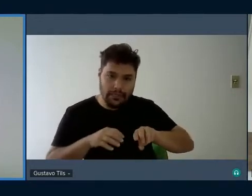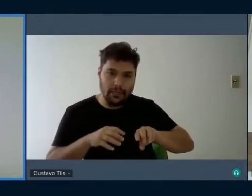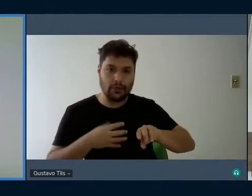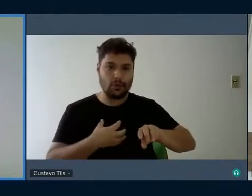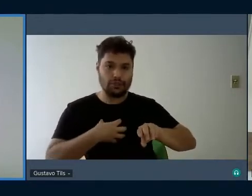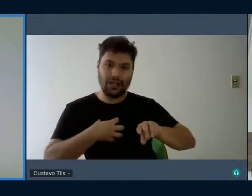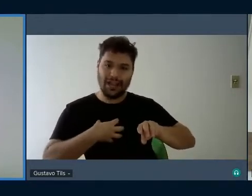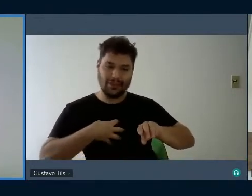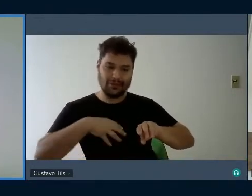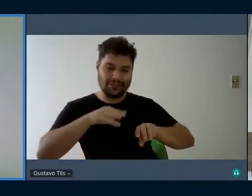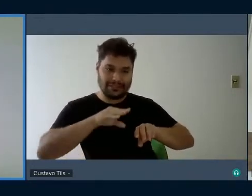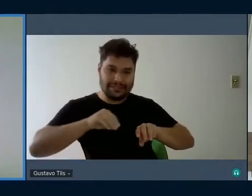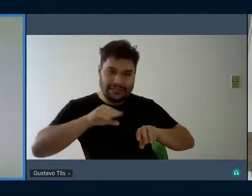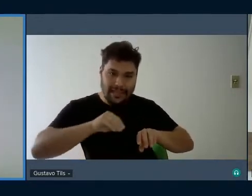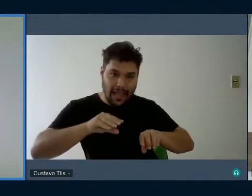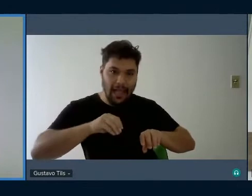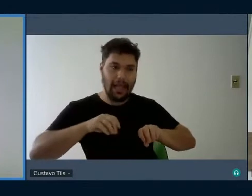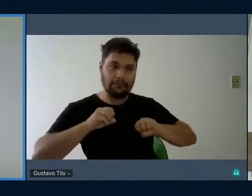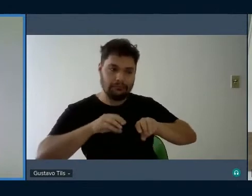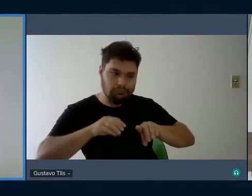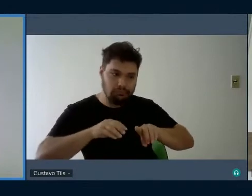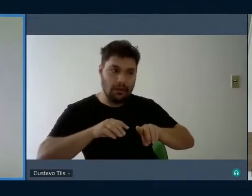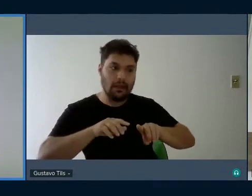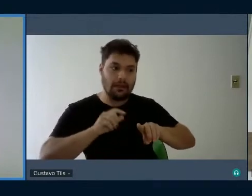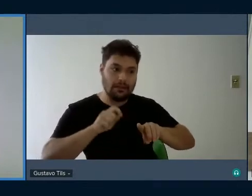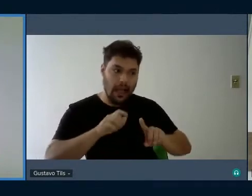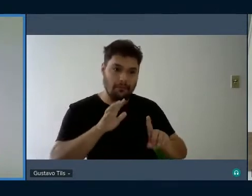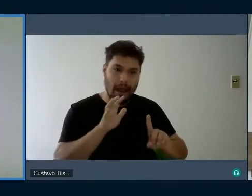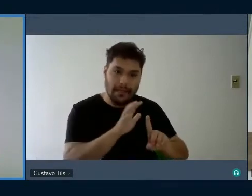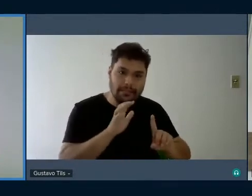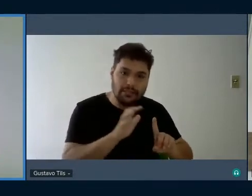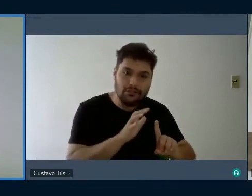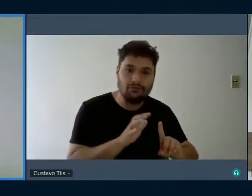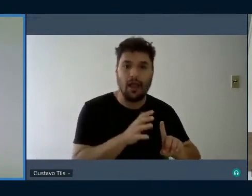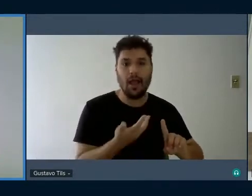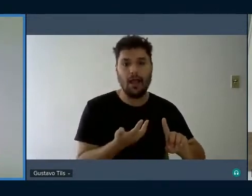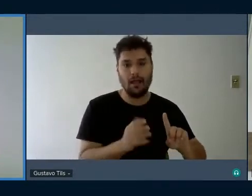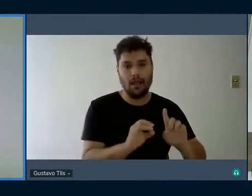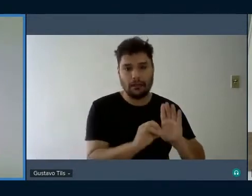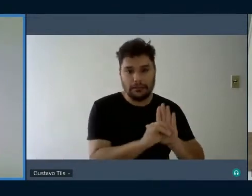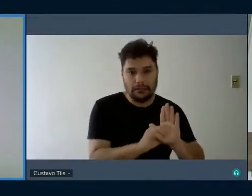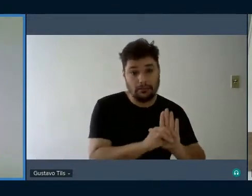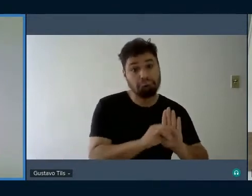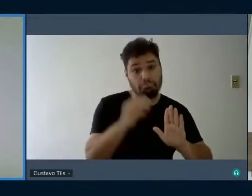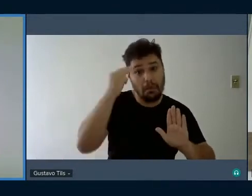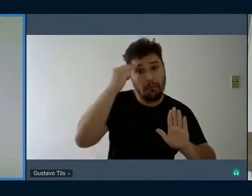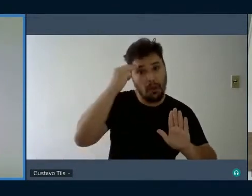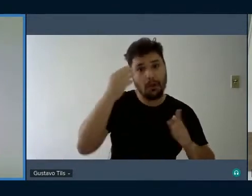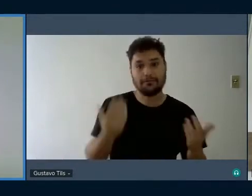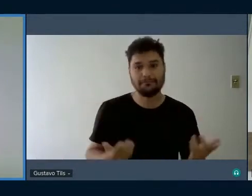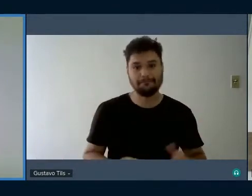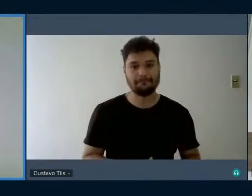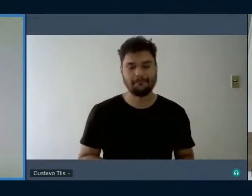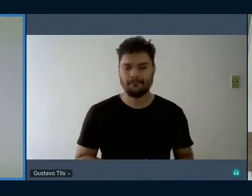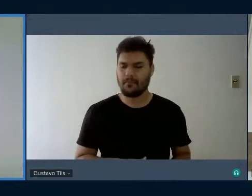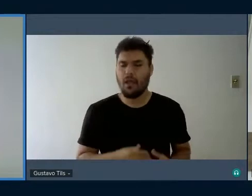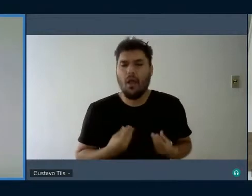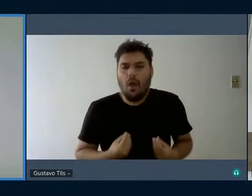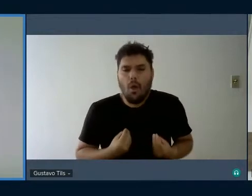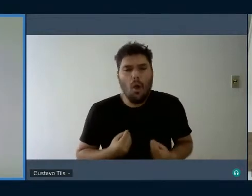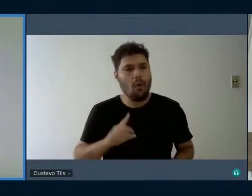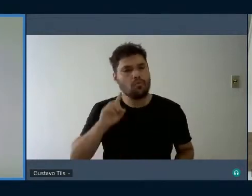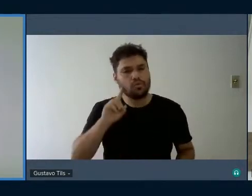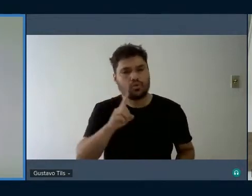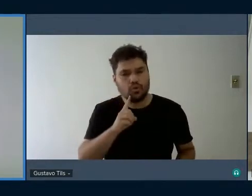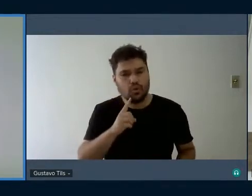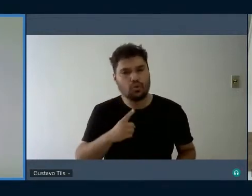pode produzir, direcionar, impulsionar condutas e atitudes. Como o surdo gostaria de ser educado